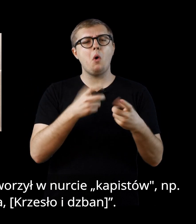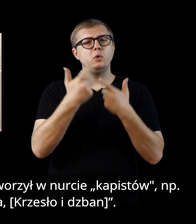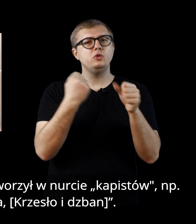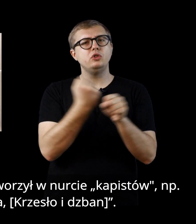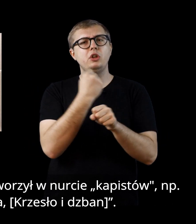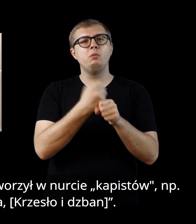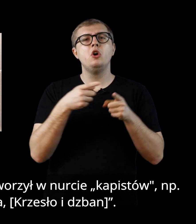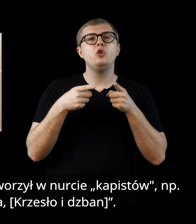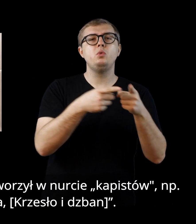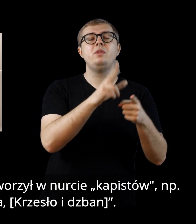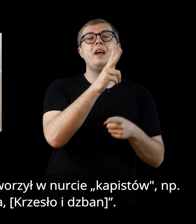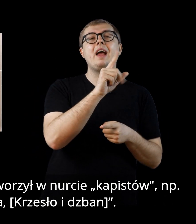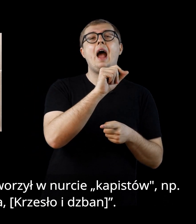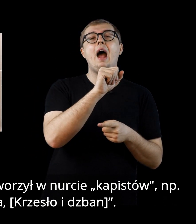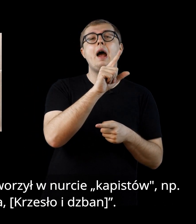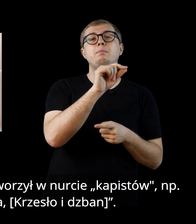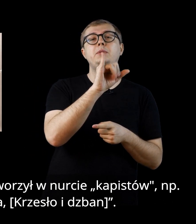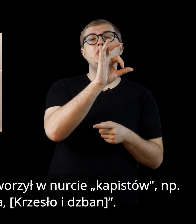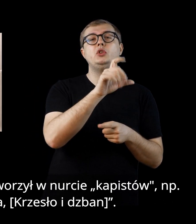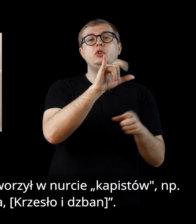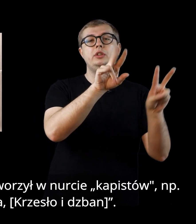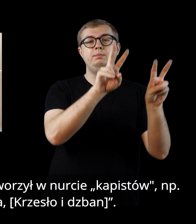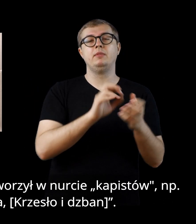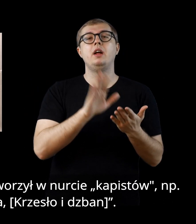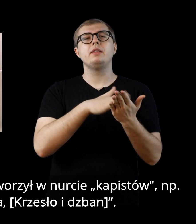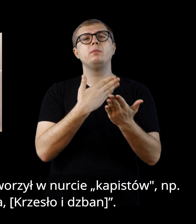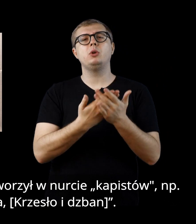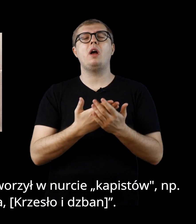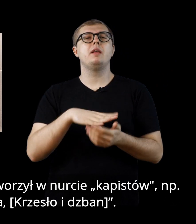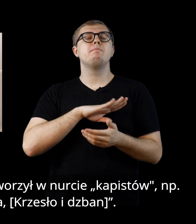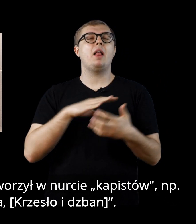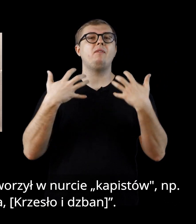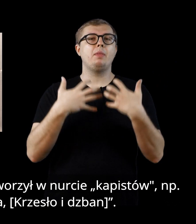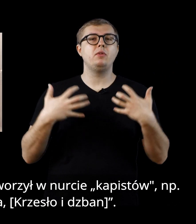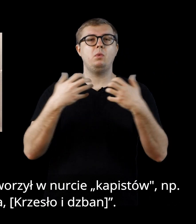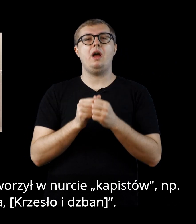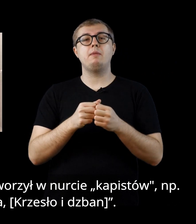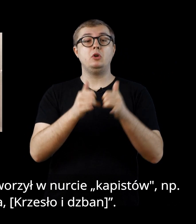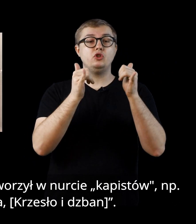Początkowo Wróblewski tworzył w nurcie kapistów, np. Martwa Natura, Krzesło i Zban.